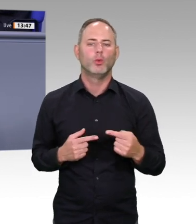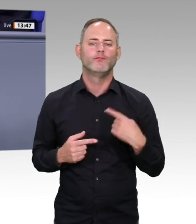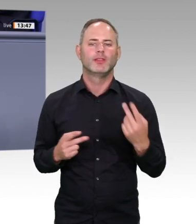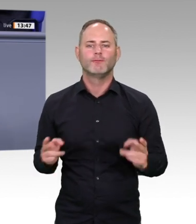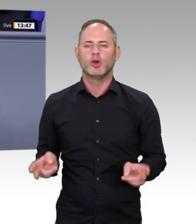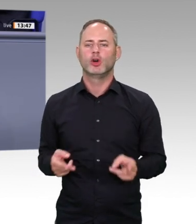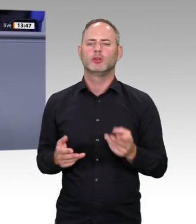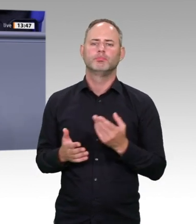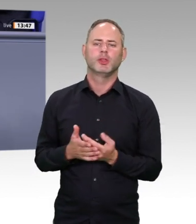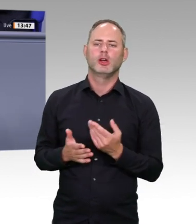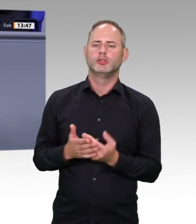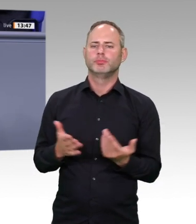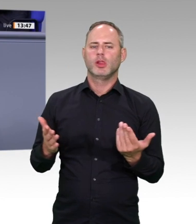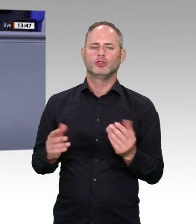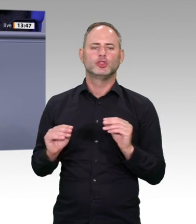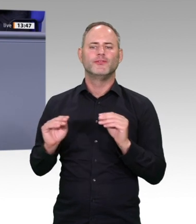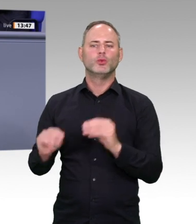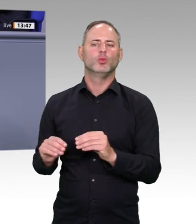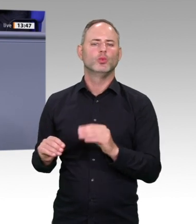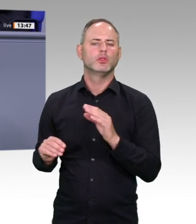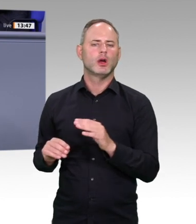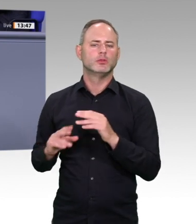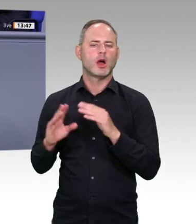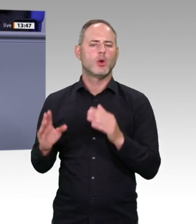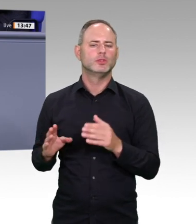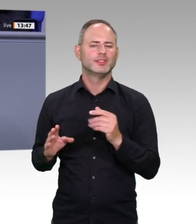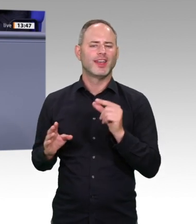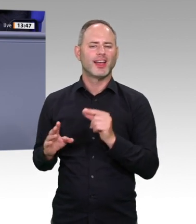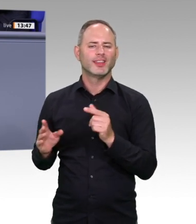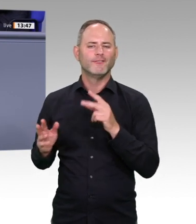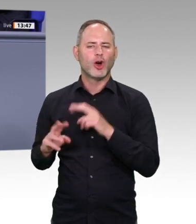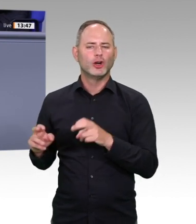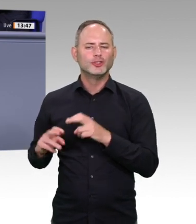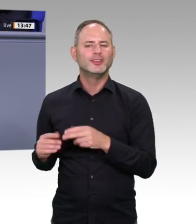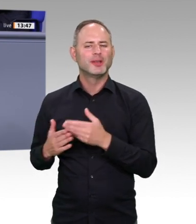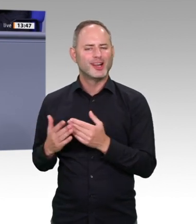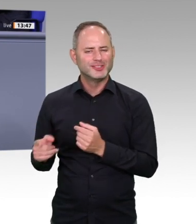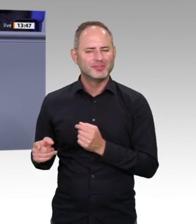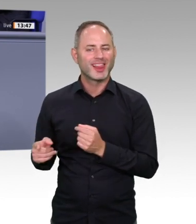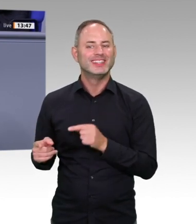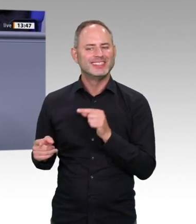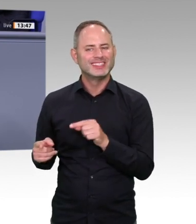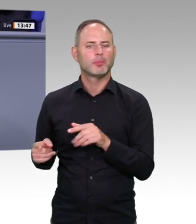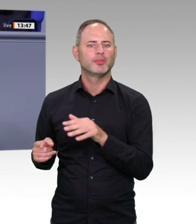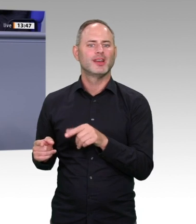erklärt und Begeisterungen für das Forschen bei den Kindern geweckt. Liebe Kolleginnen und Kollegen,